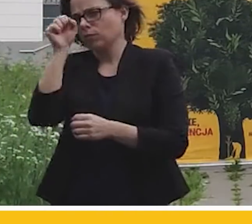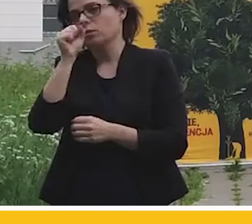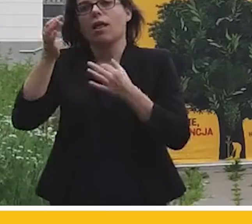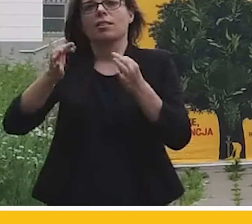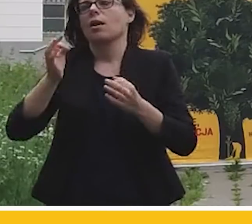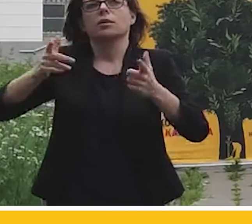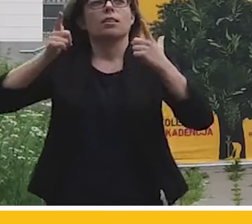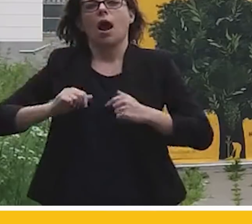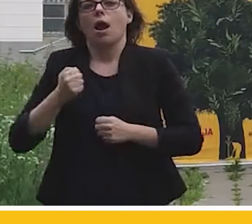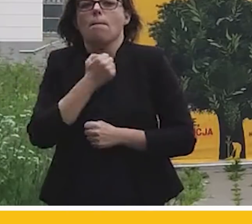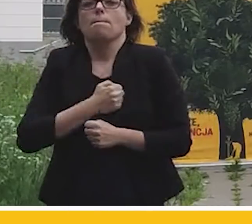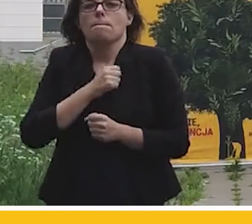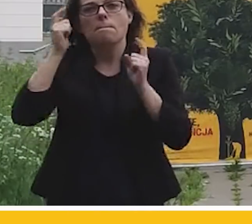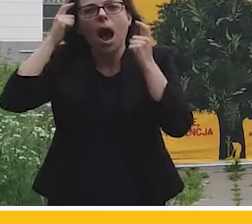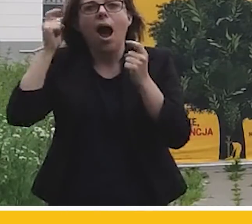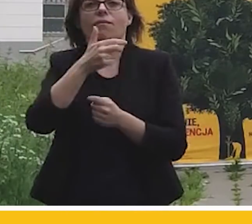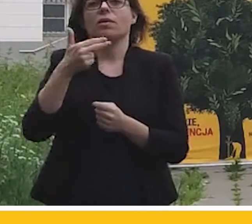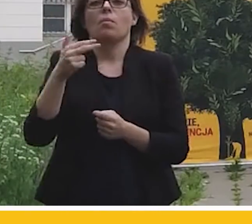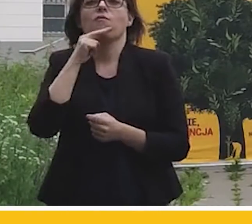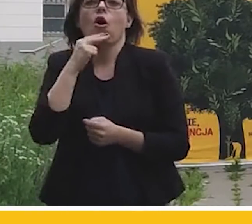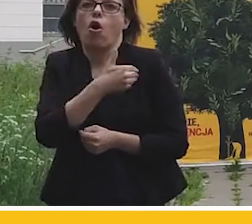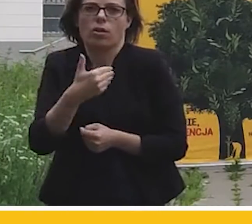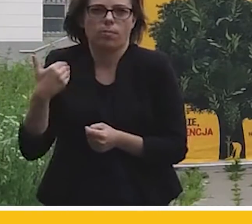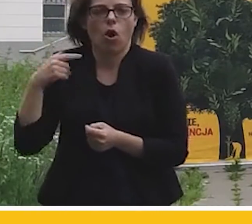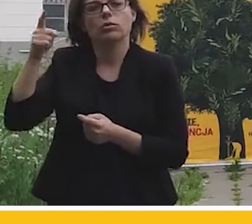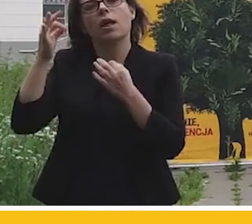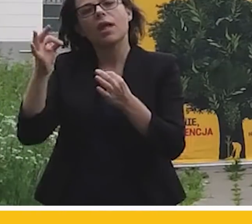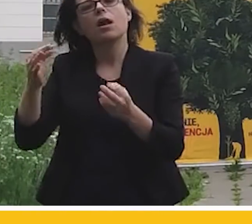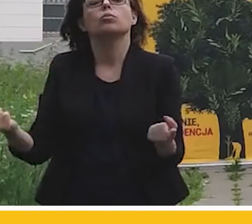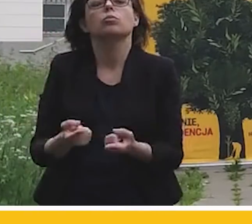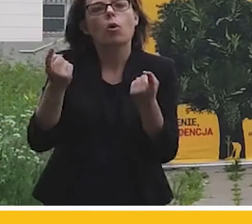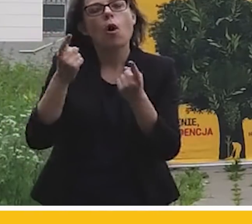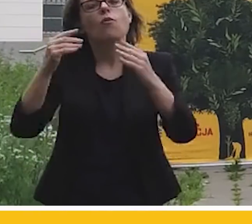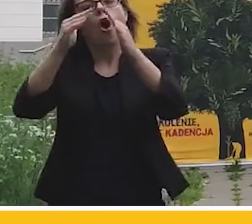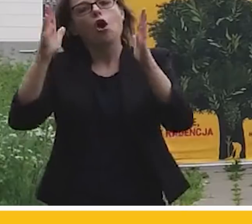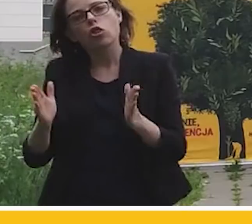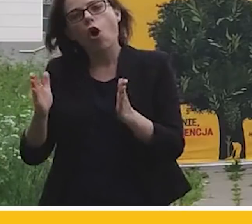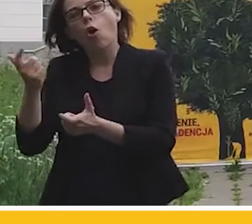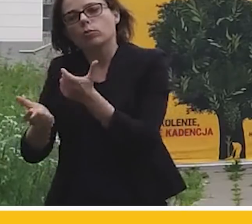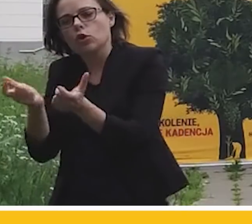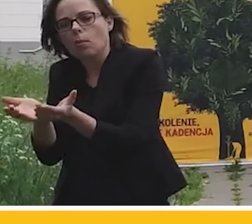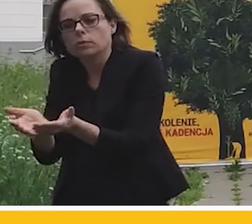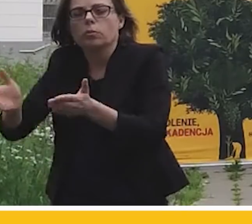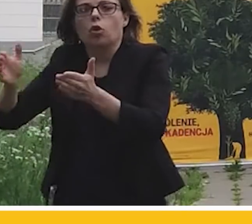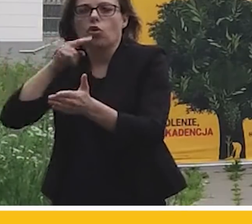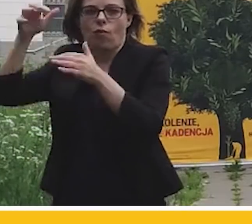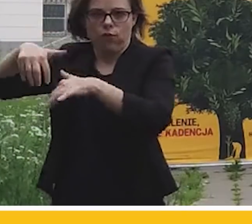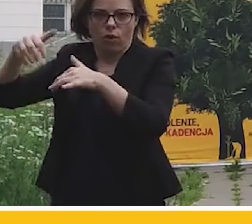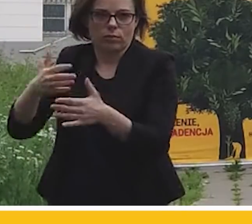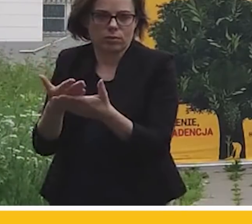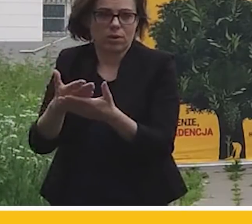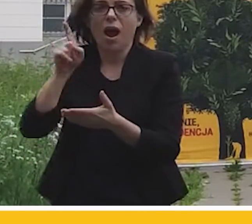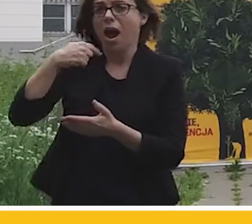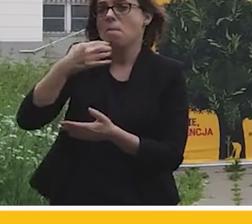polskich wód i zaczął promować budowanie, tworzenie przy domach małych zbiorników oczek wodnych. Gdzie był